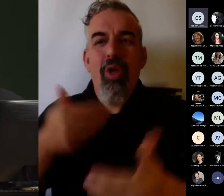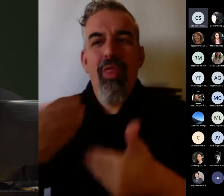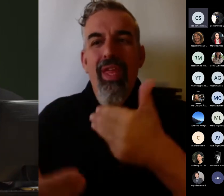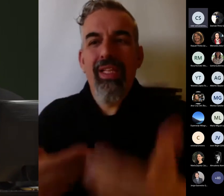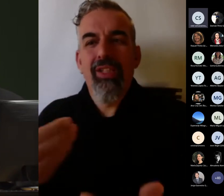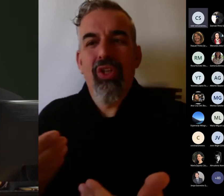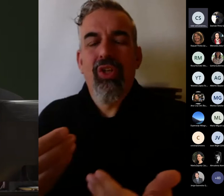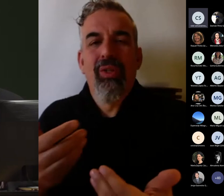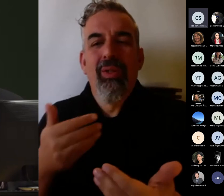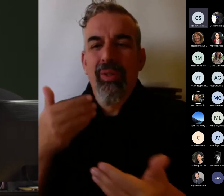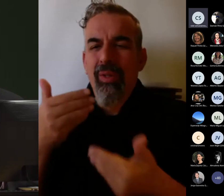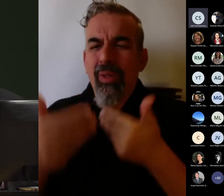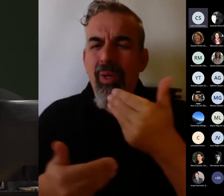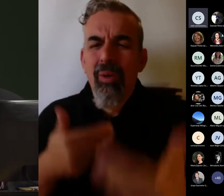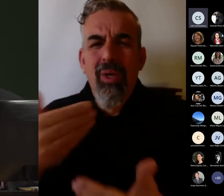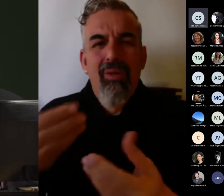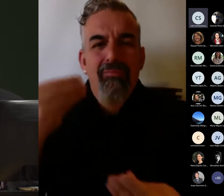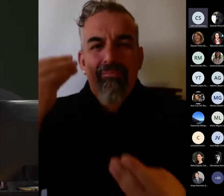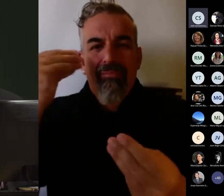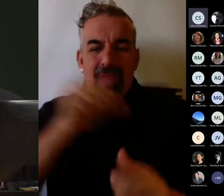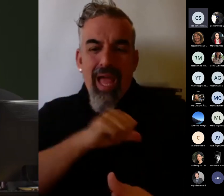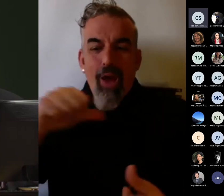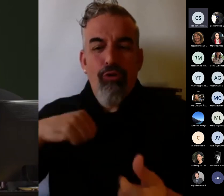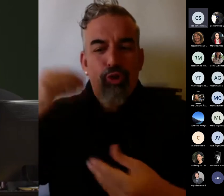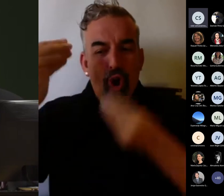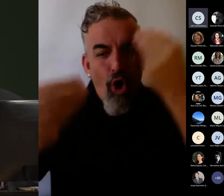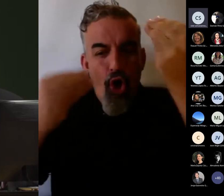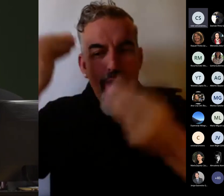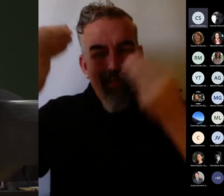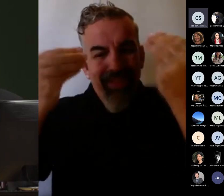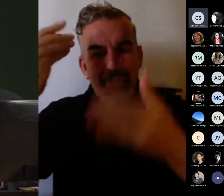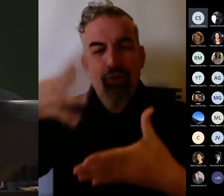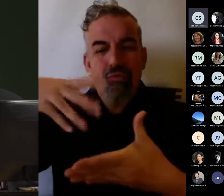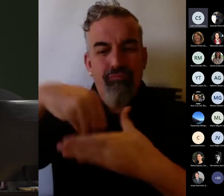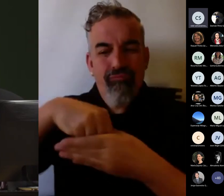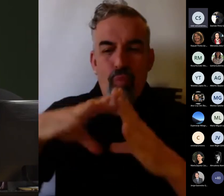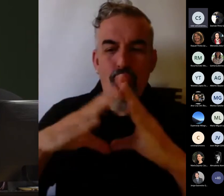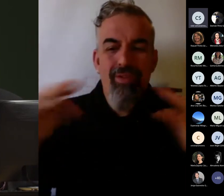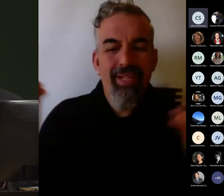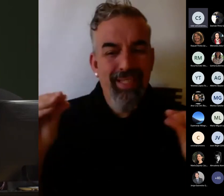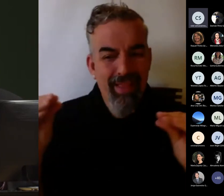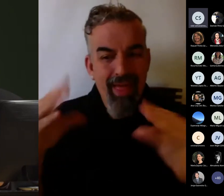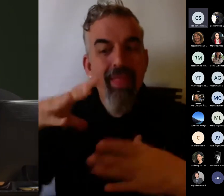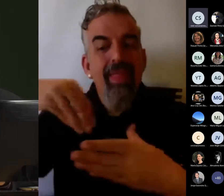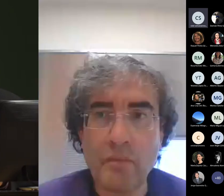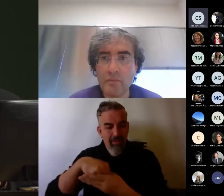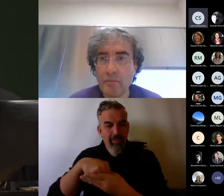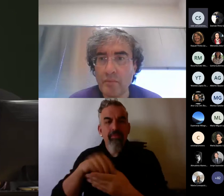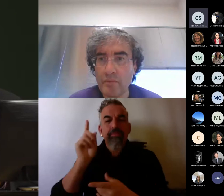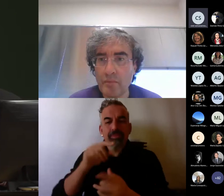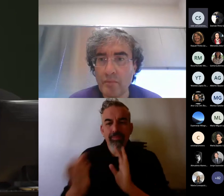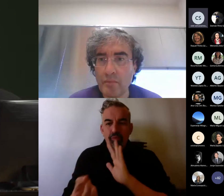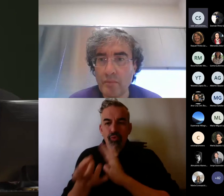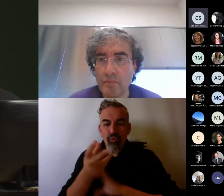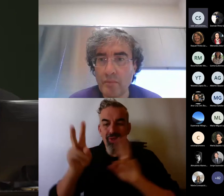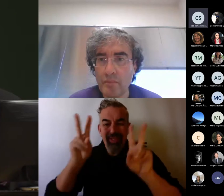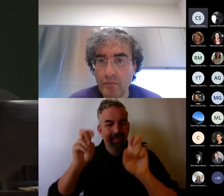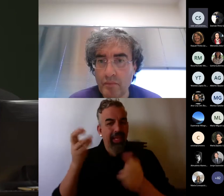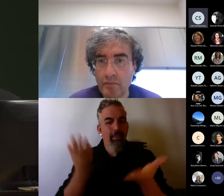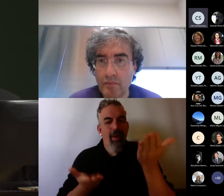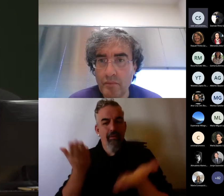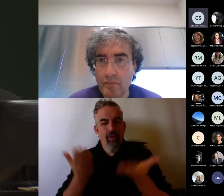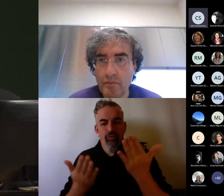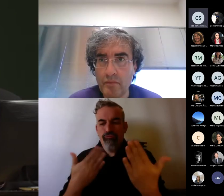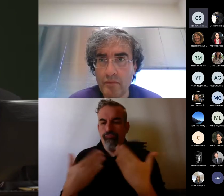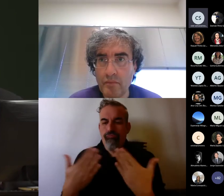autoreflexión dentro de la universidad, y podamos hablar de todo esto con los